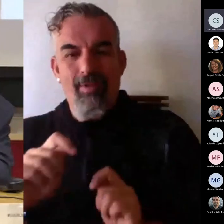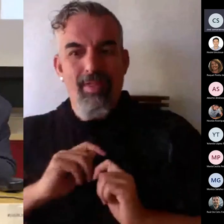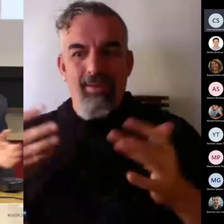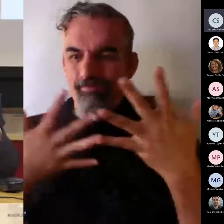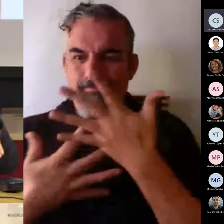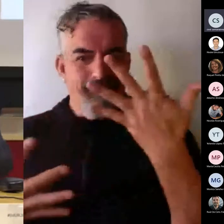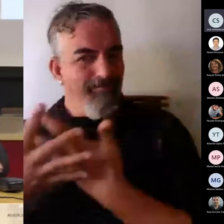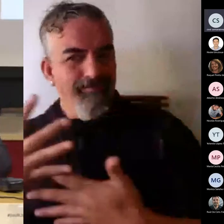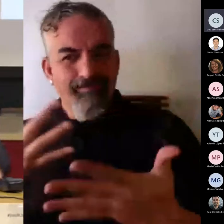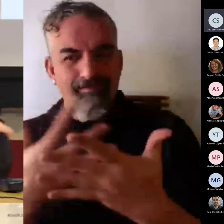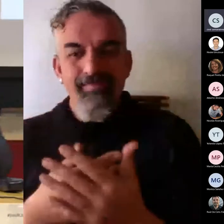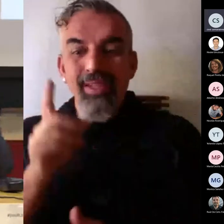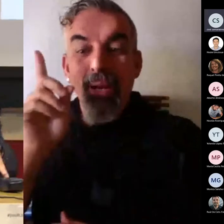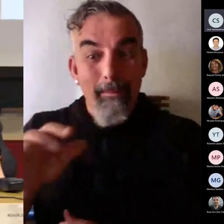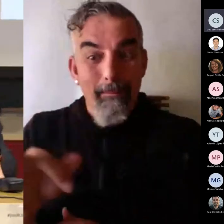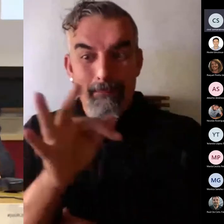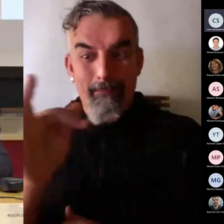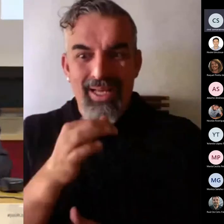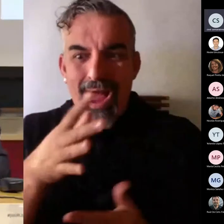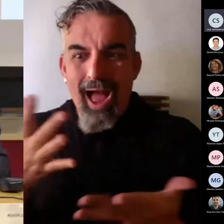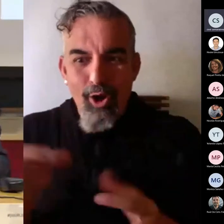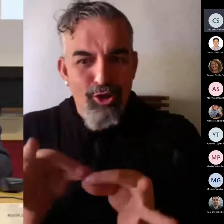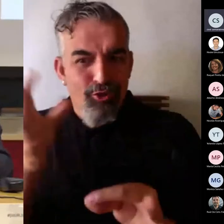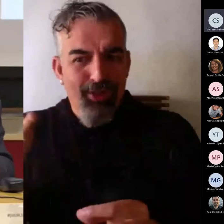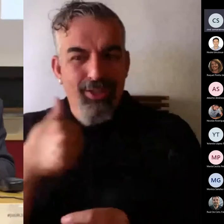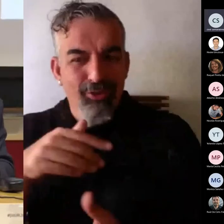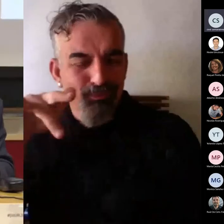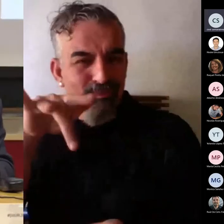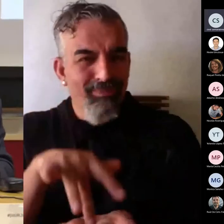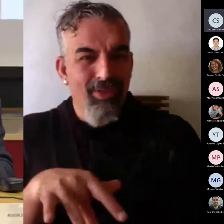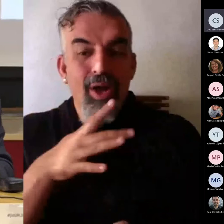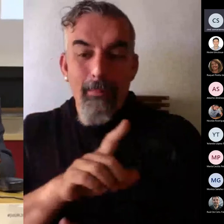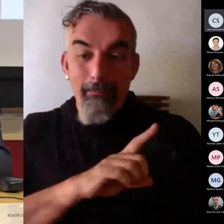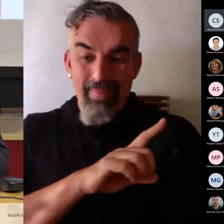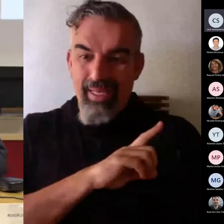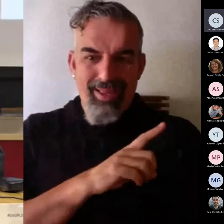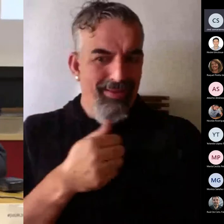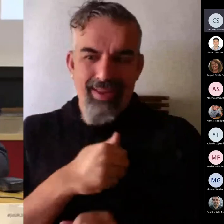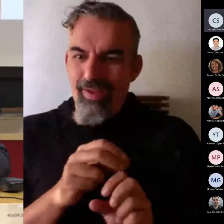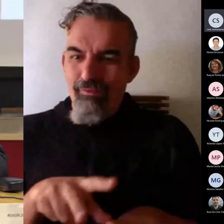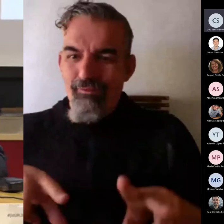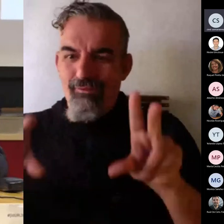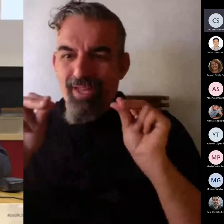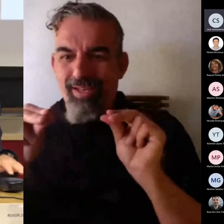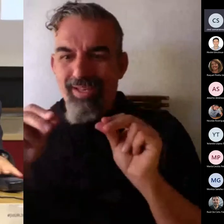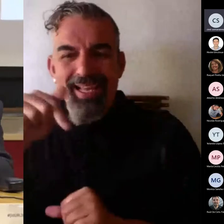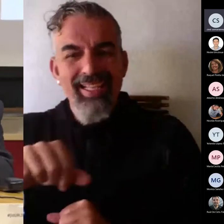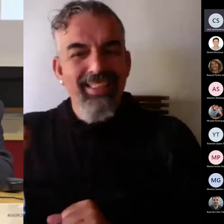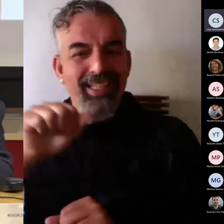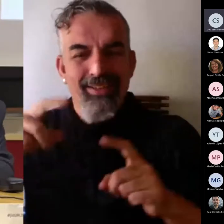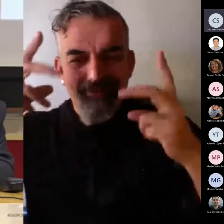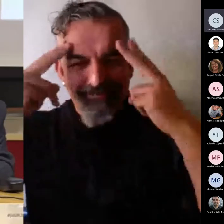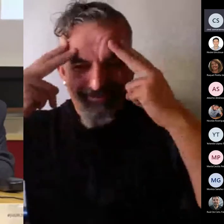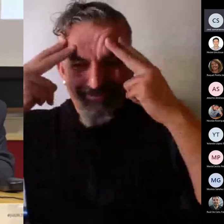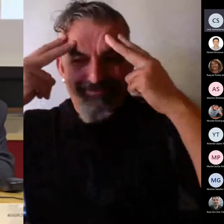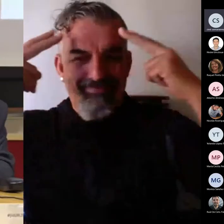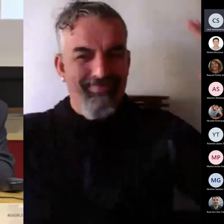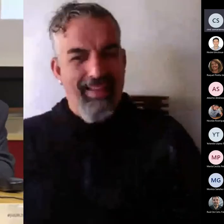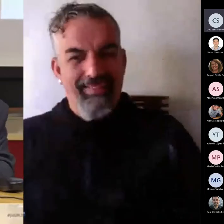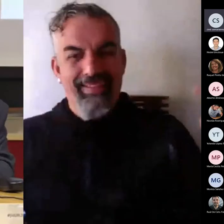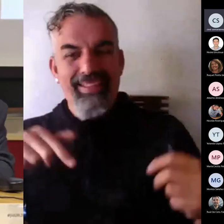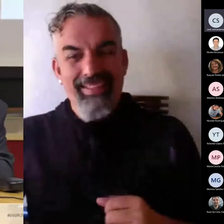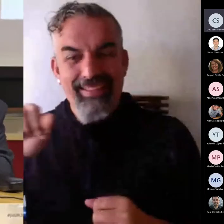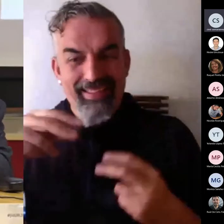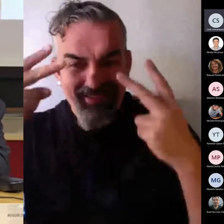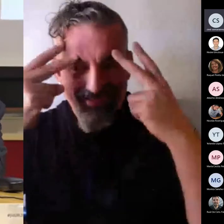Y además tengo la suerte ahora de que no estoy en esa posición militar y que estoy sabático. Perdonadme si me